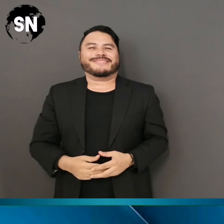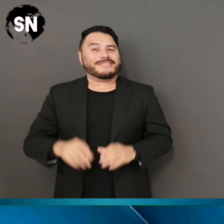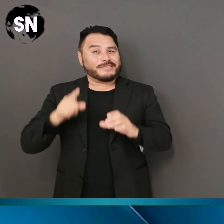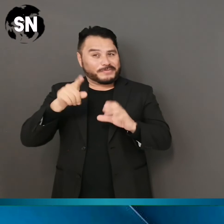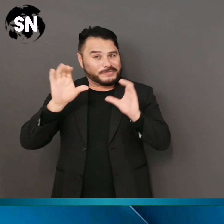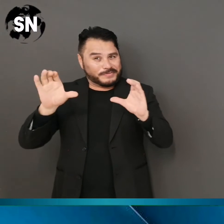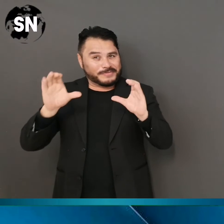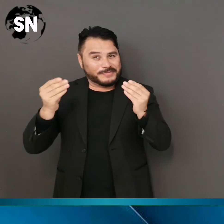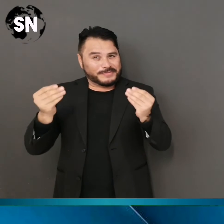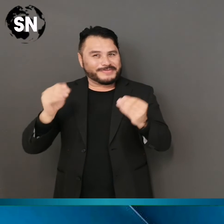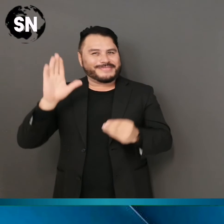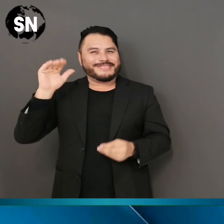Cuídate mucho.